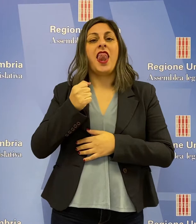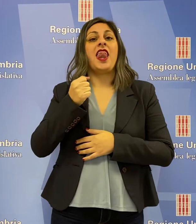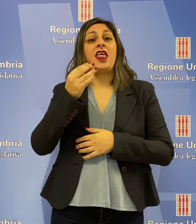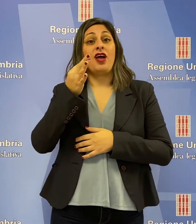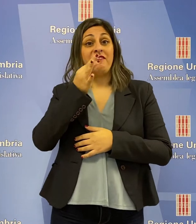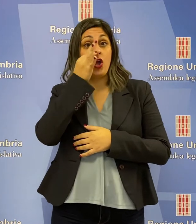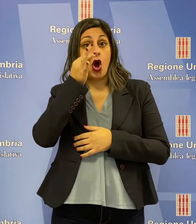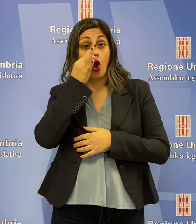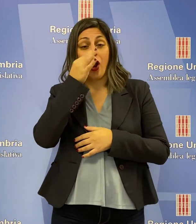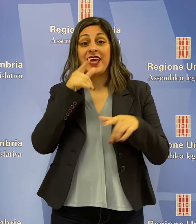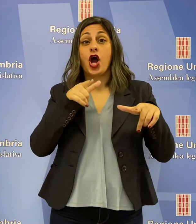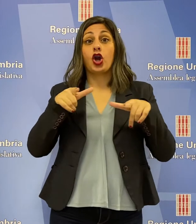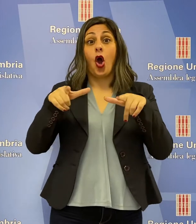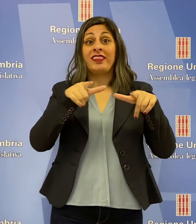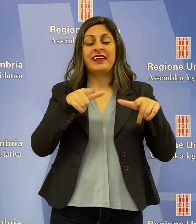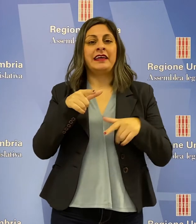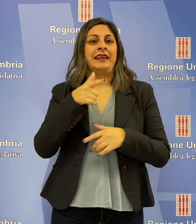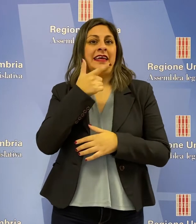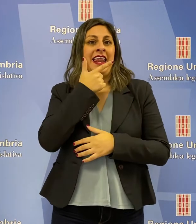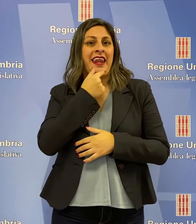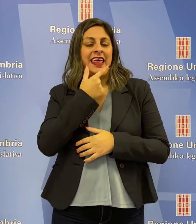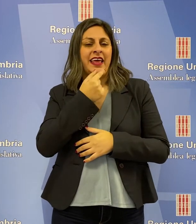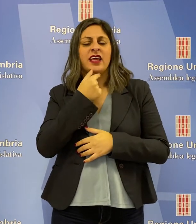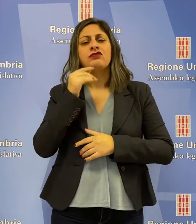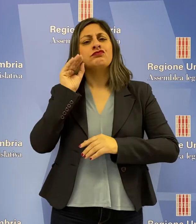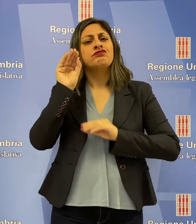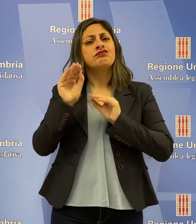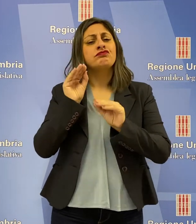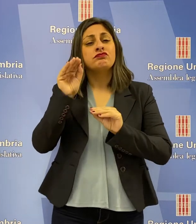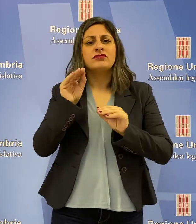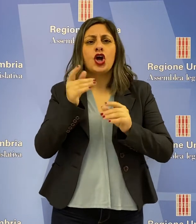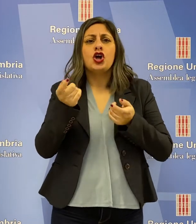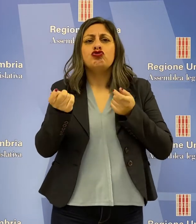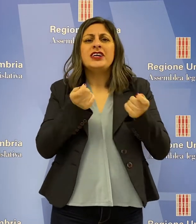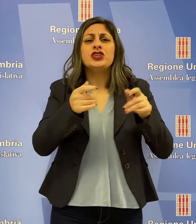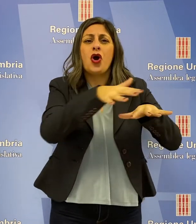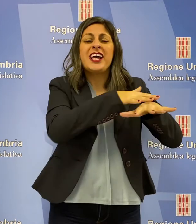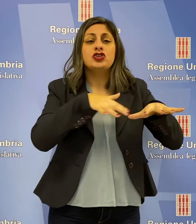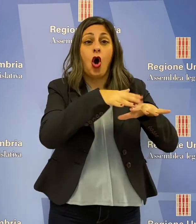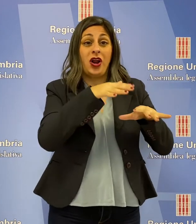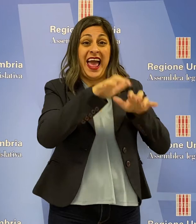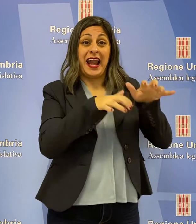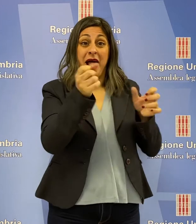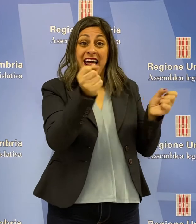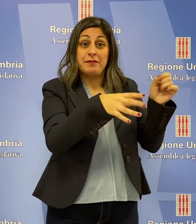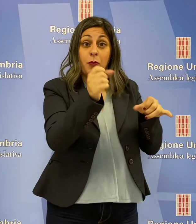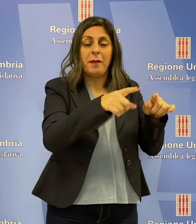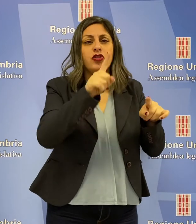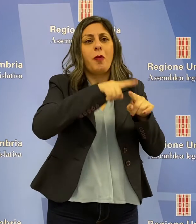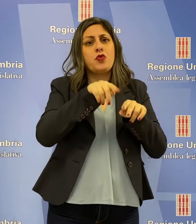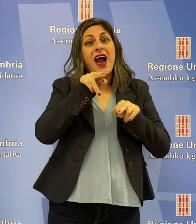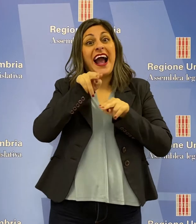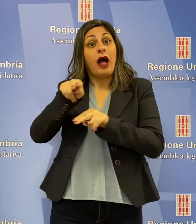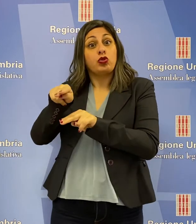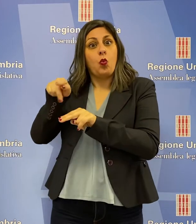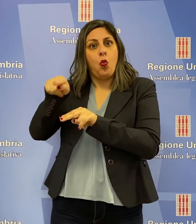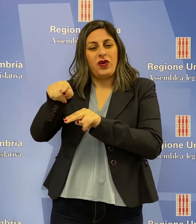Pastorelli, Paolo Affioroni, Eugenio Rondini e Daniele Nicchi hanno chiesto se la gestione delle zone di ripopolamento e cattura, prevista dall'ambito